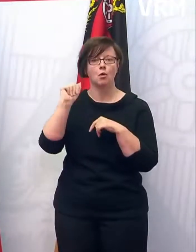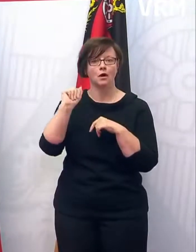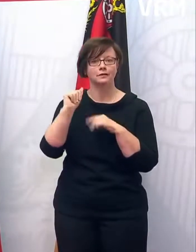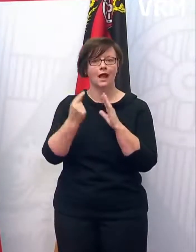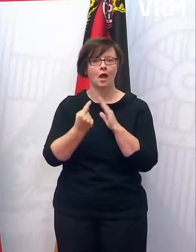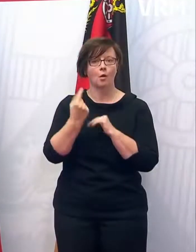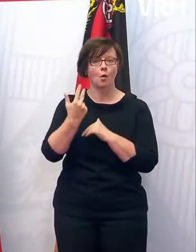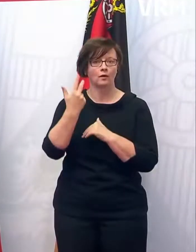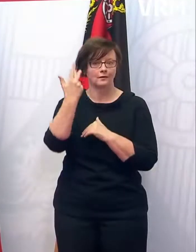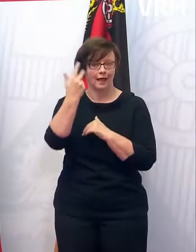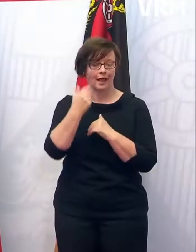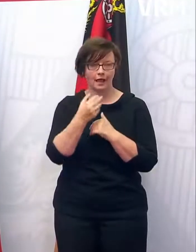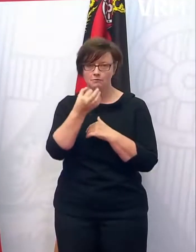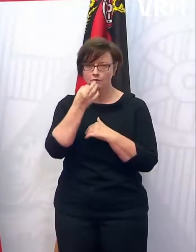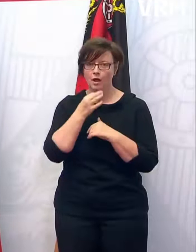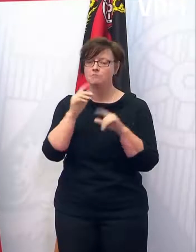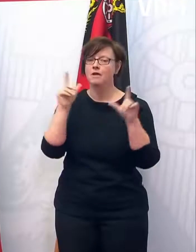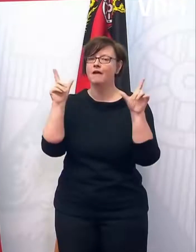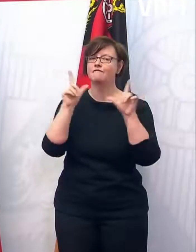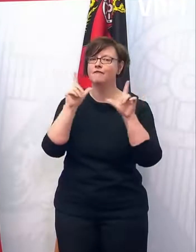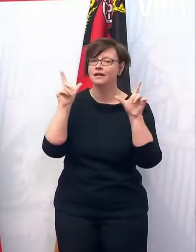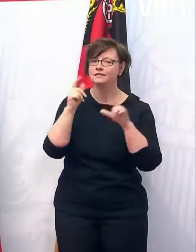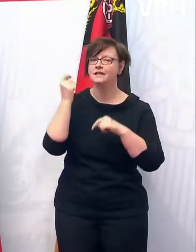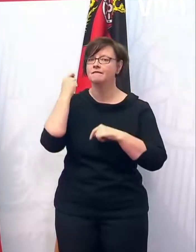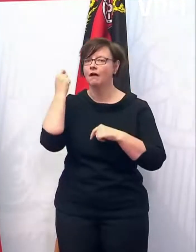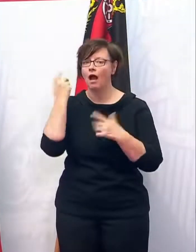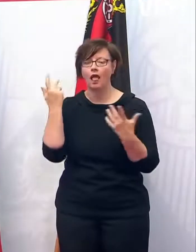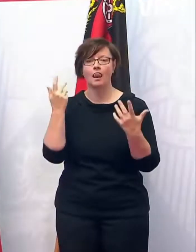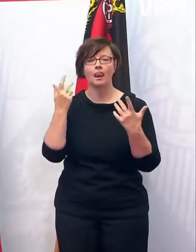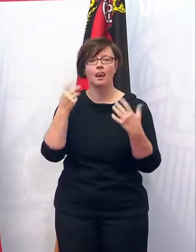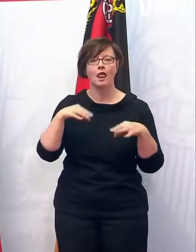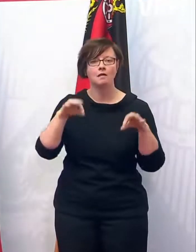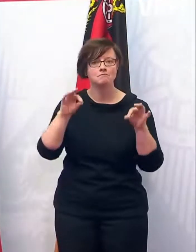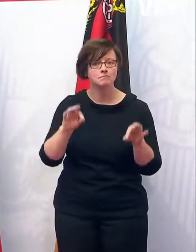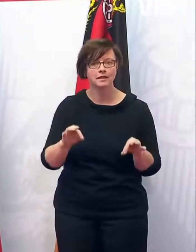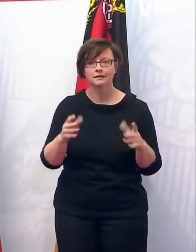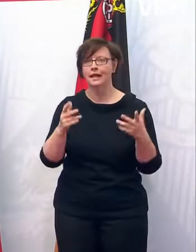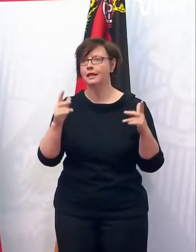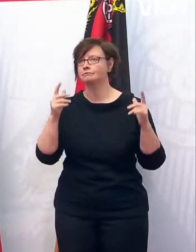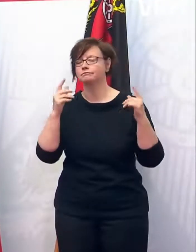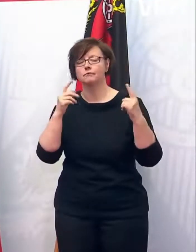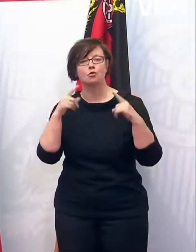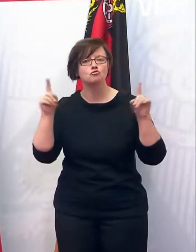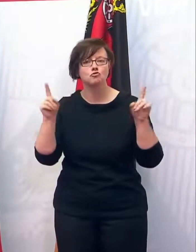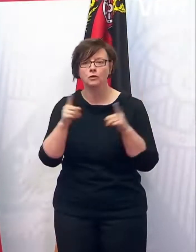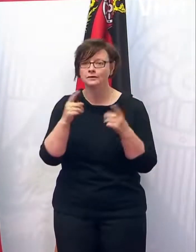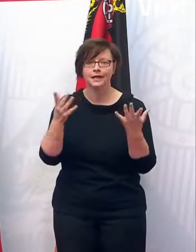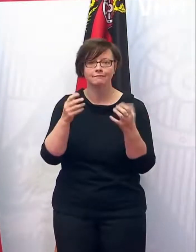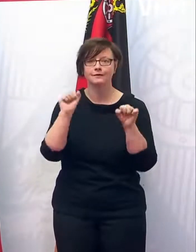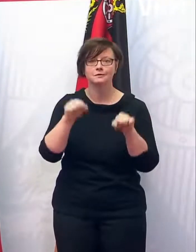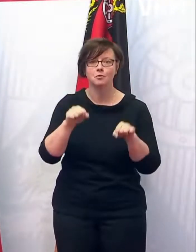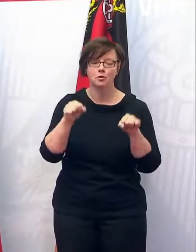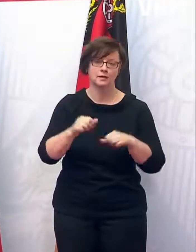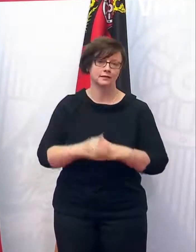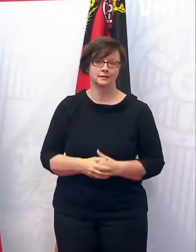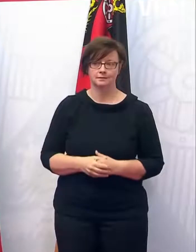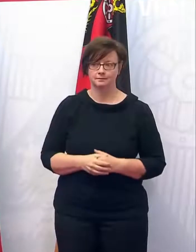stellen, was denn so festivaltechnisch und Picknickkonzert technisch vielleicht im Sommer möglich sein wird.